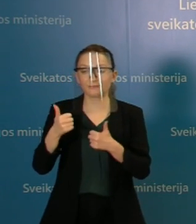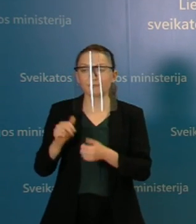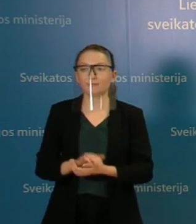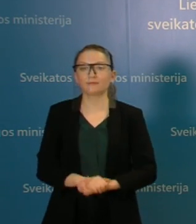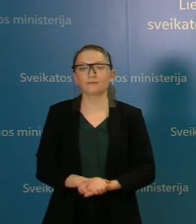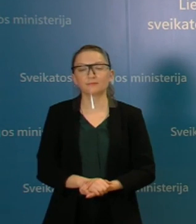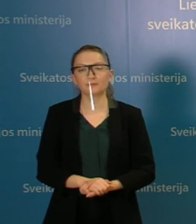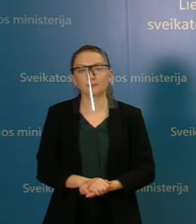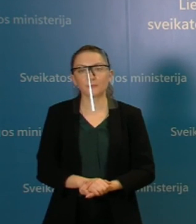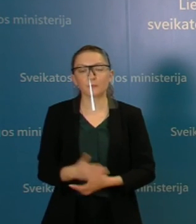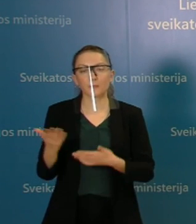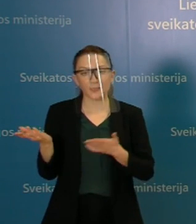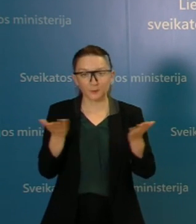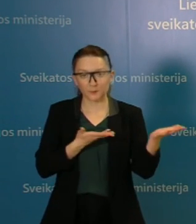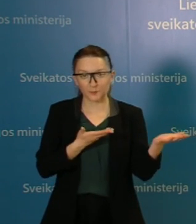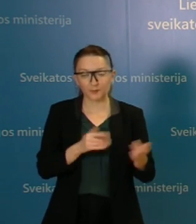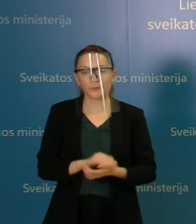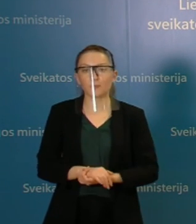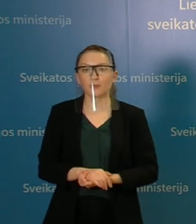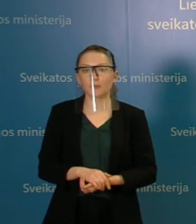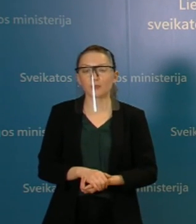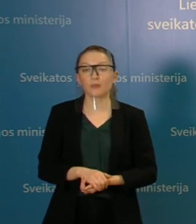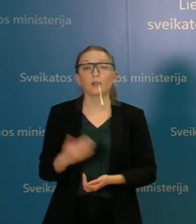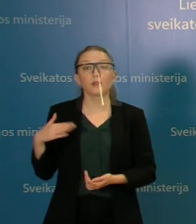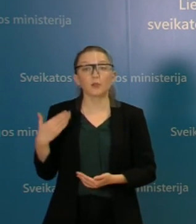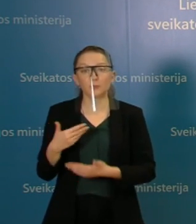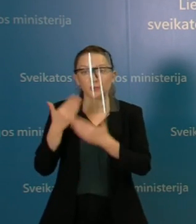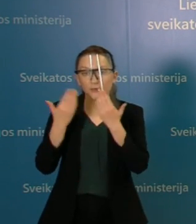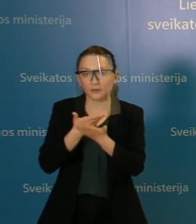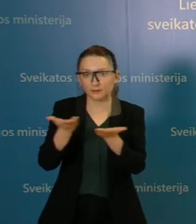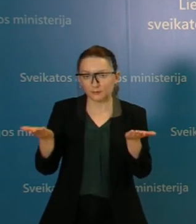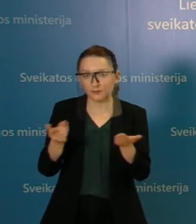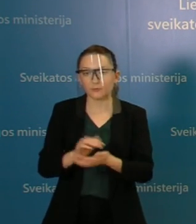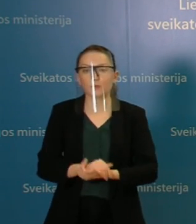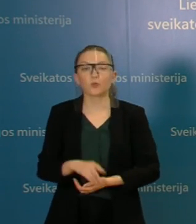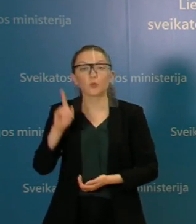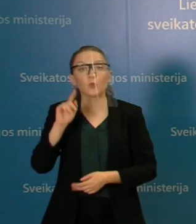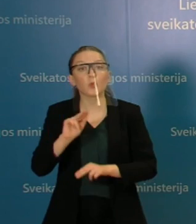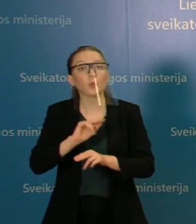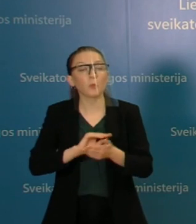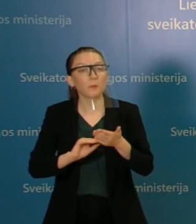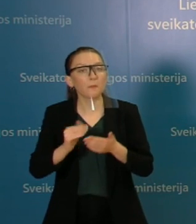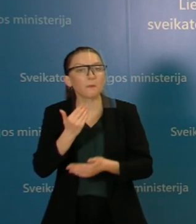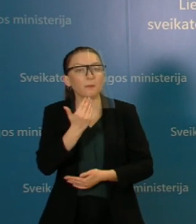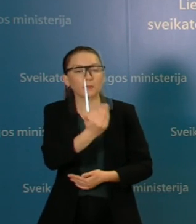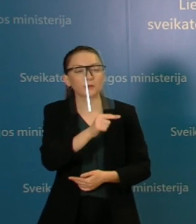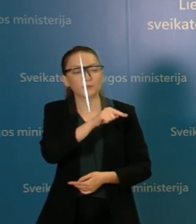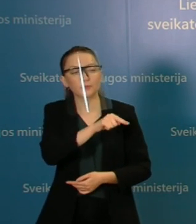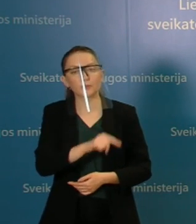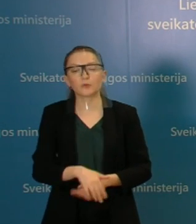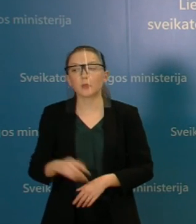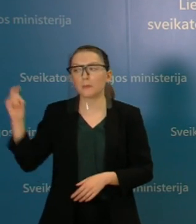reaguoja Giedra, gerai, prašau, Giedra. Dingo mygtukas, labai diena. Aš norėjau paklausti, kaip ministras svertina